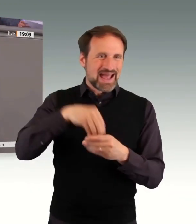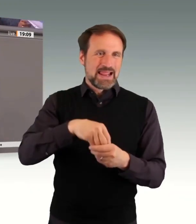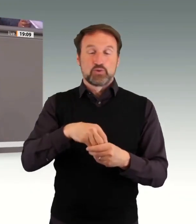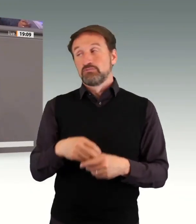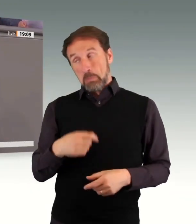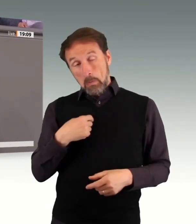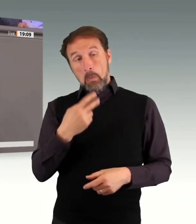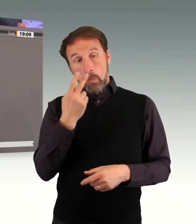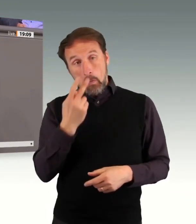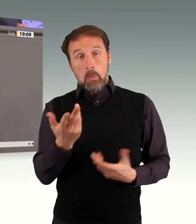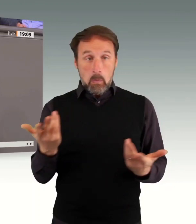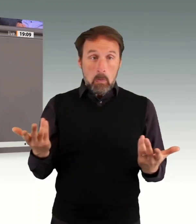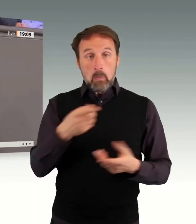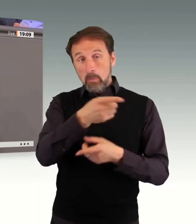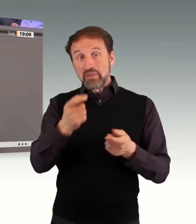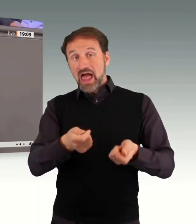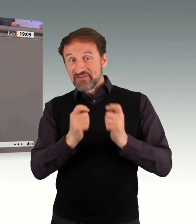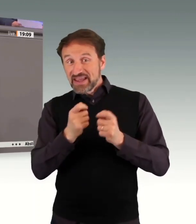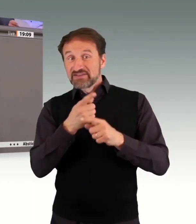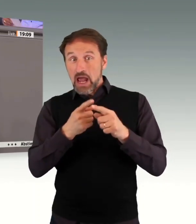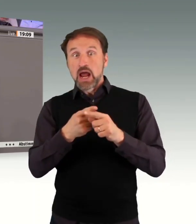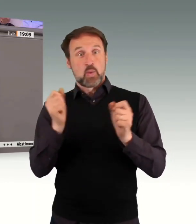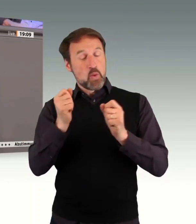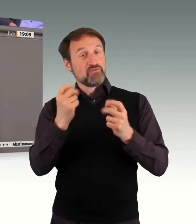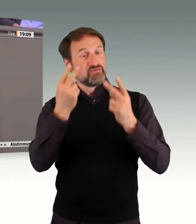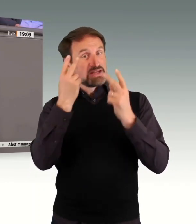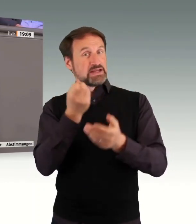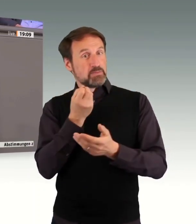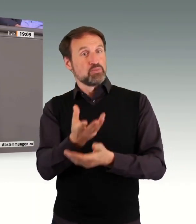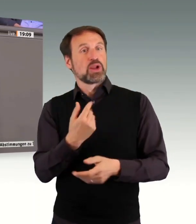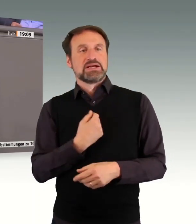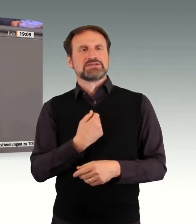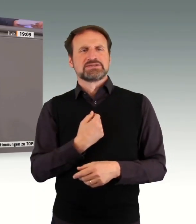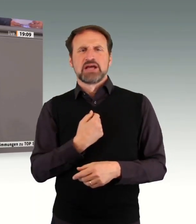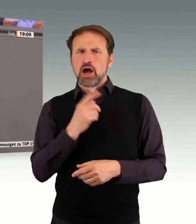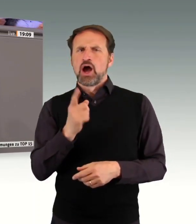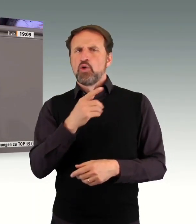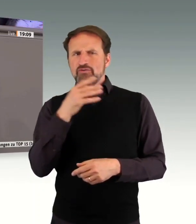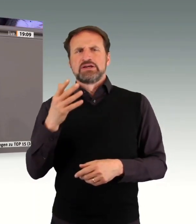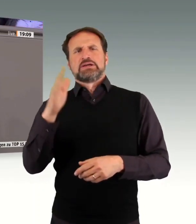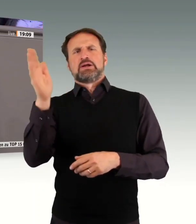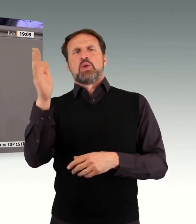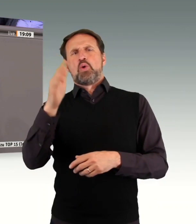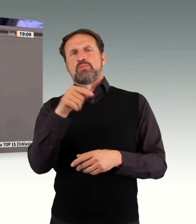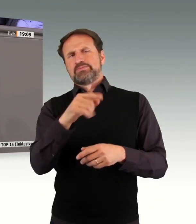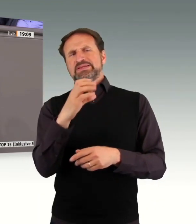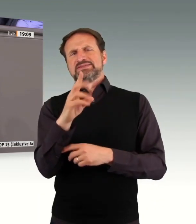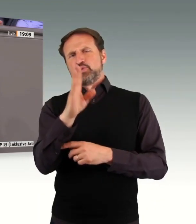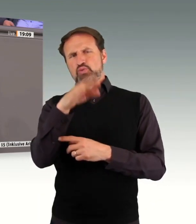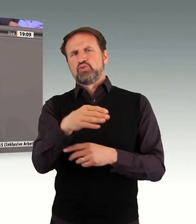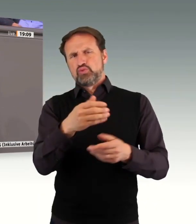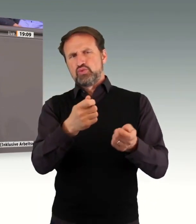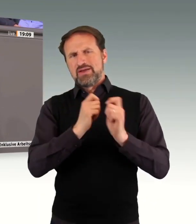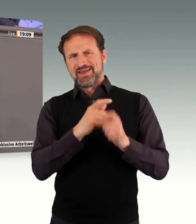Gesamtheit doch wirklich die Erwartungen von Menschen mit Behinderungen. Ich habe viele